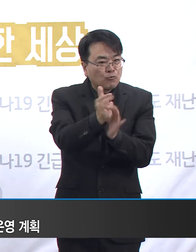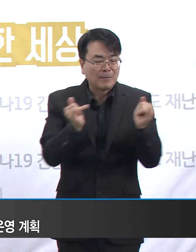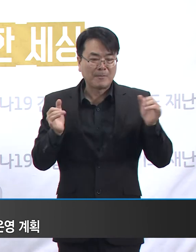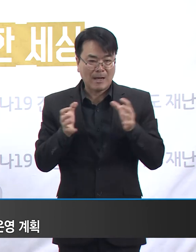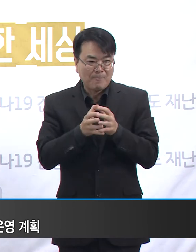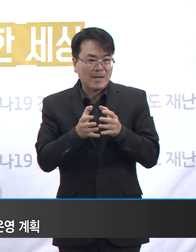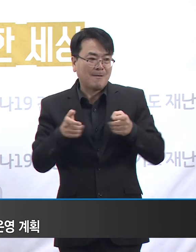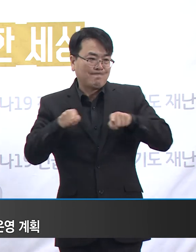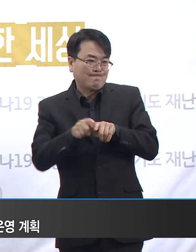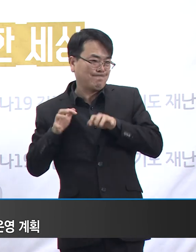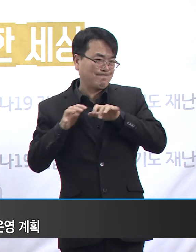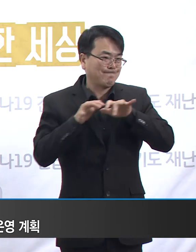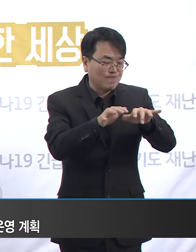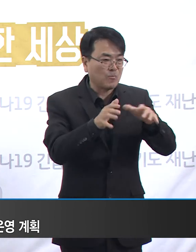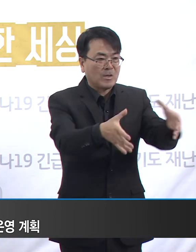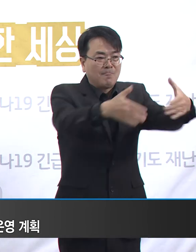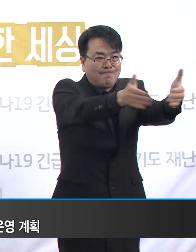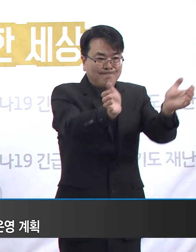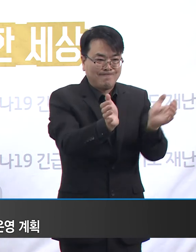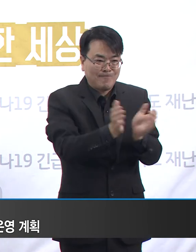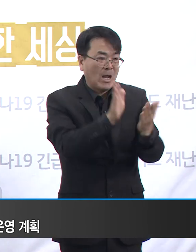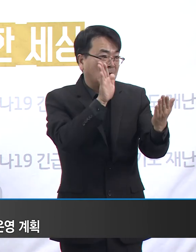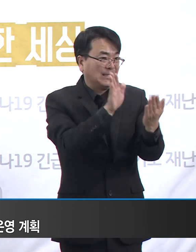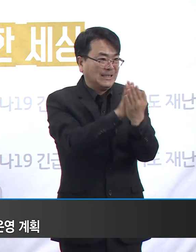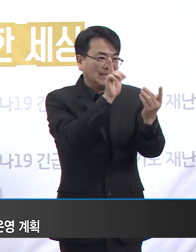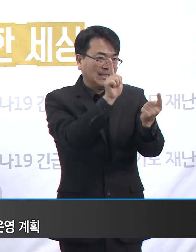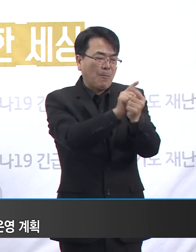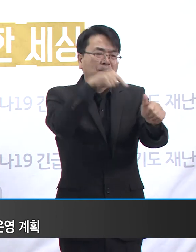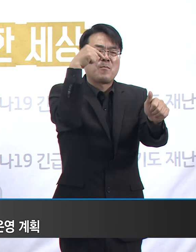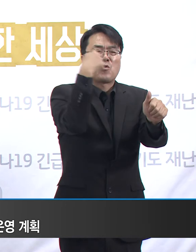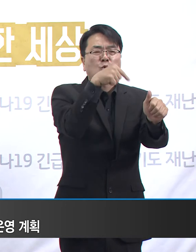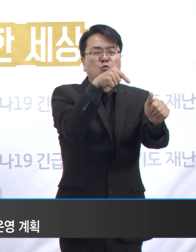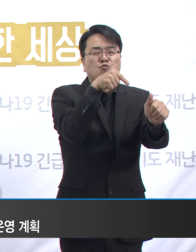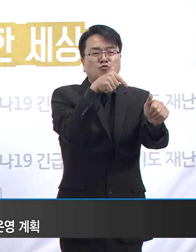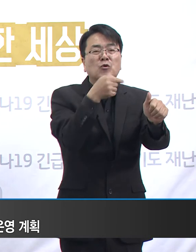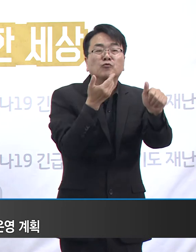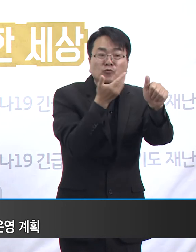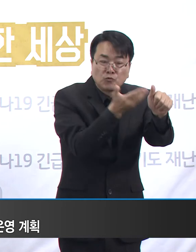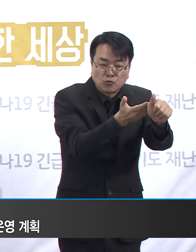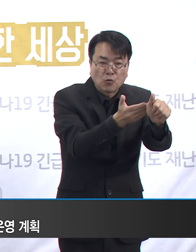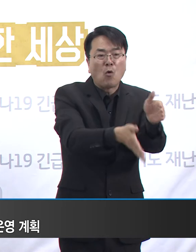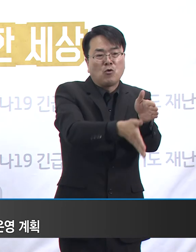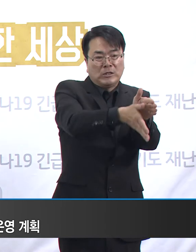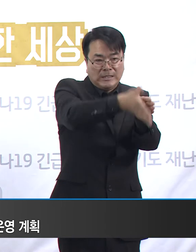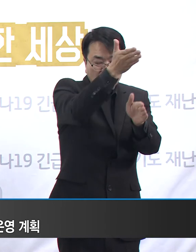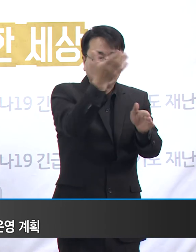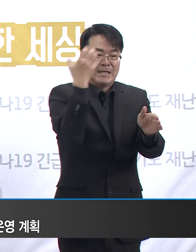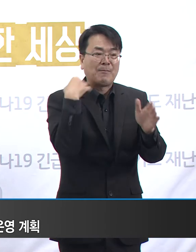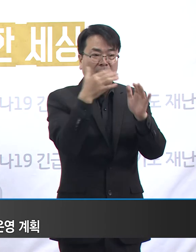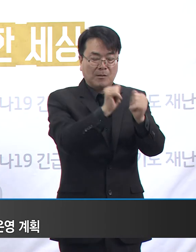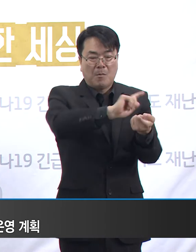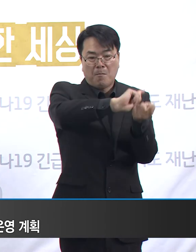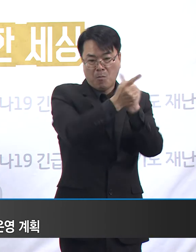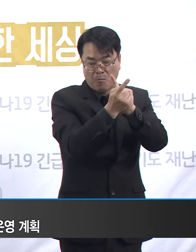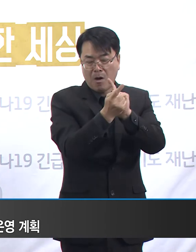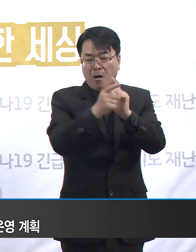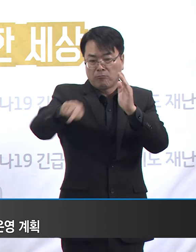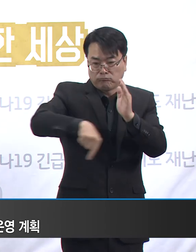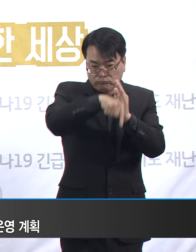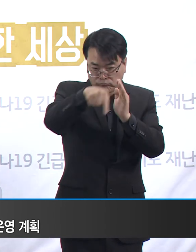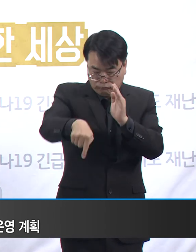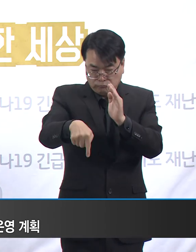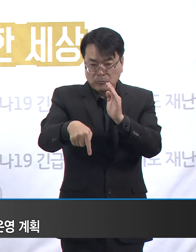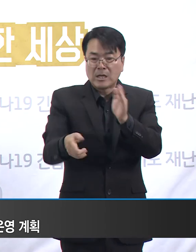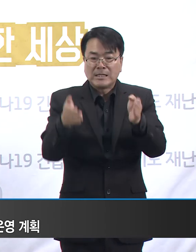방역지원단에게 방역수칙 등을 직접 교육합니다. 그러면 시군별 방역지원단이 관내 시설 등을